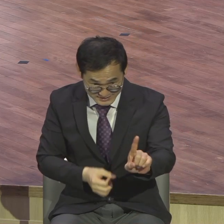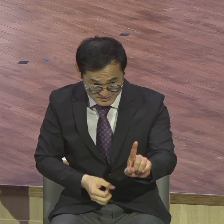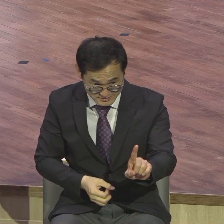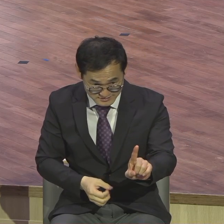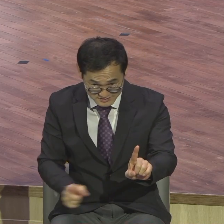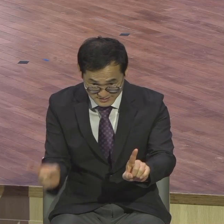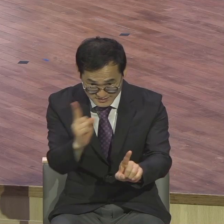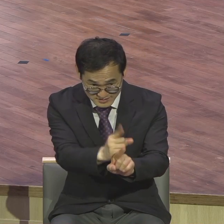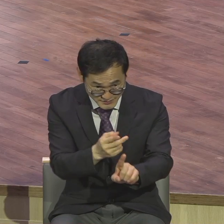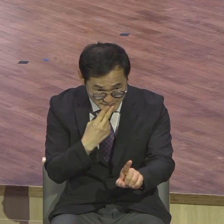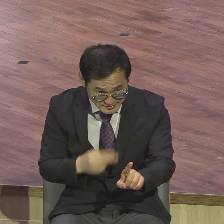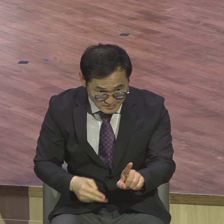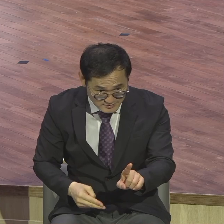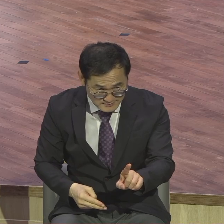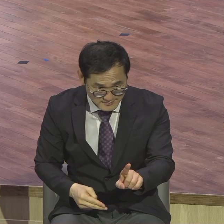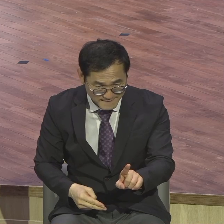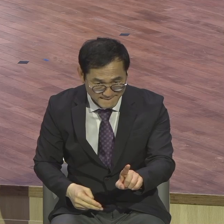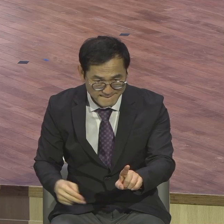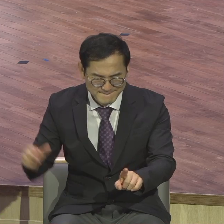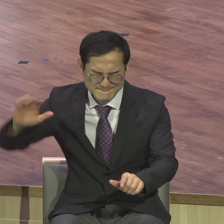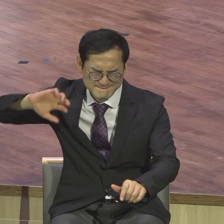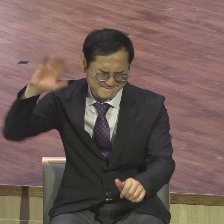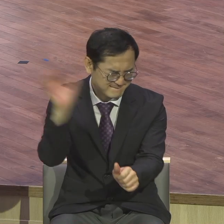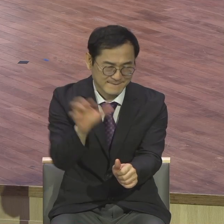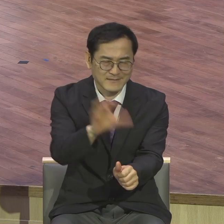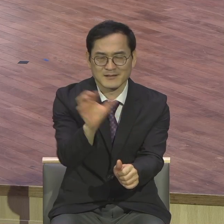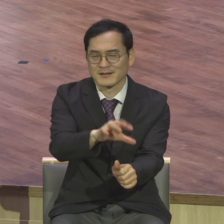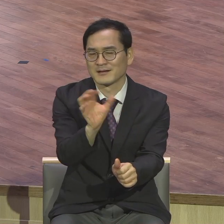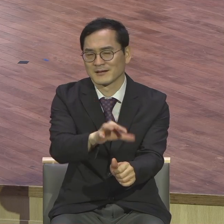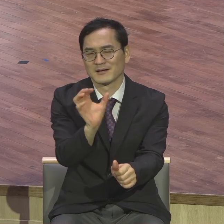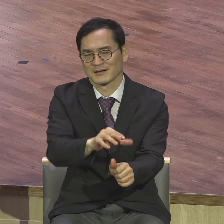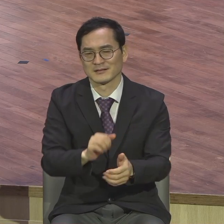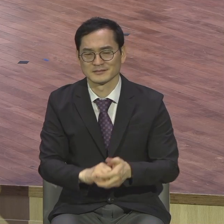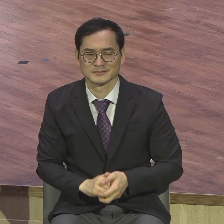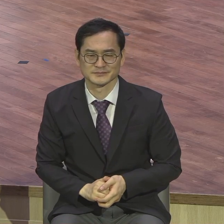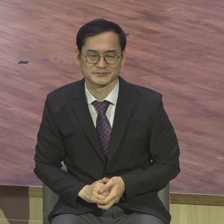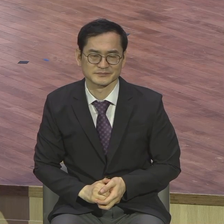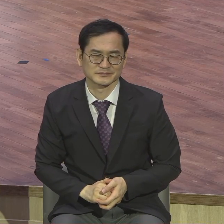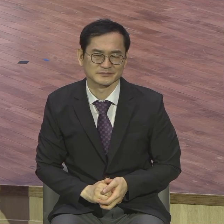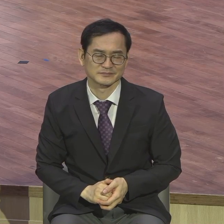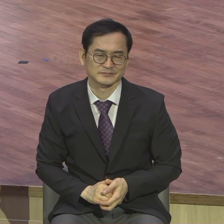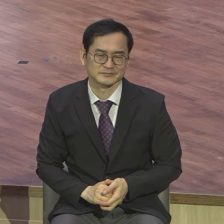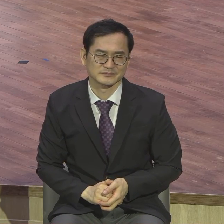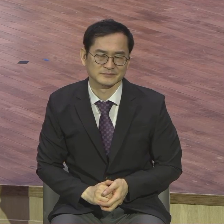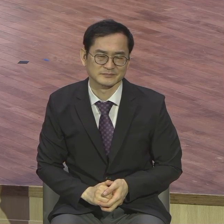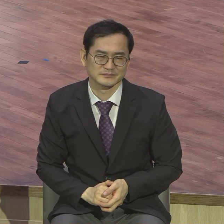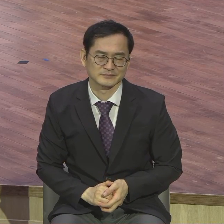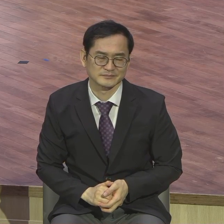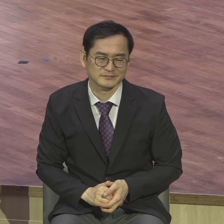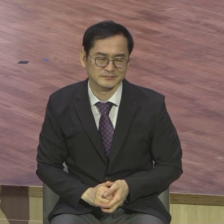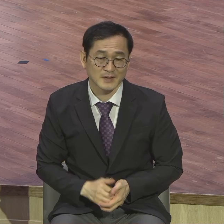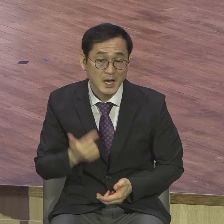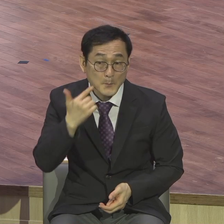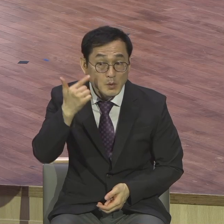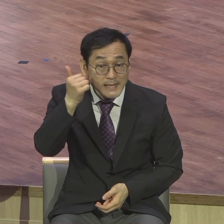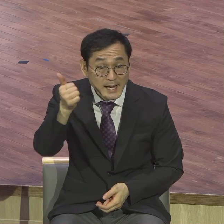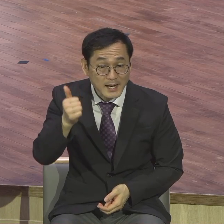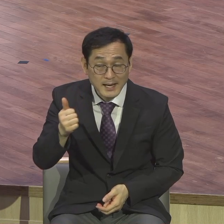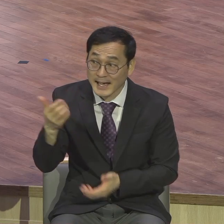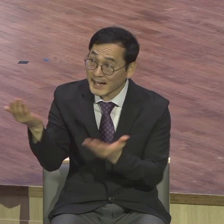책망 받습니다 목사는 이 일의 감독자입니다 하나님 앞에서